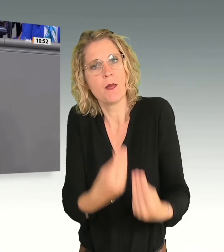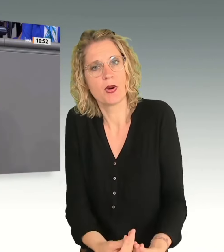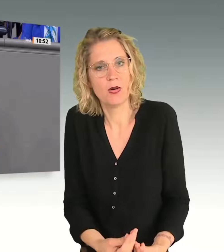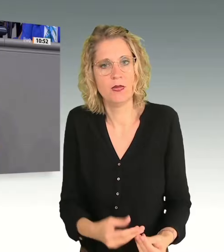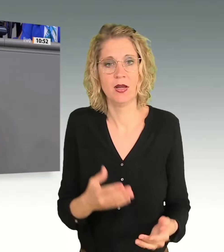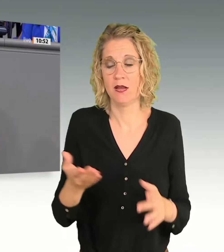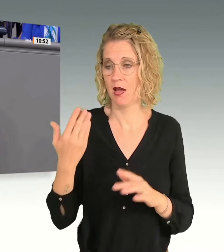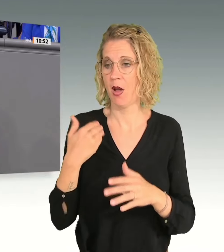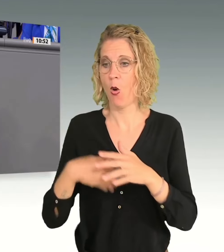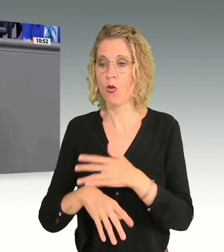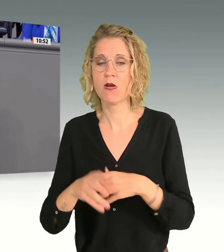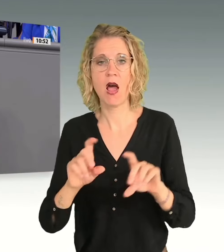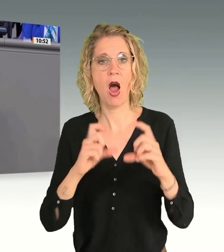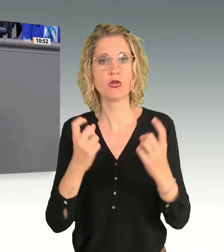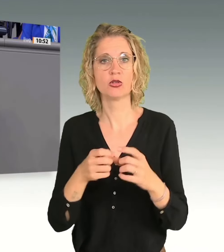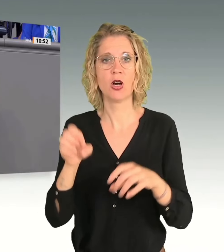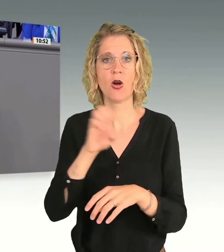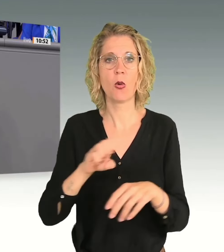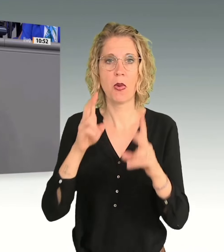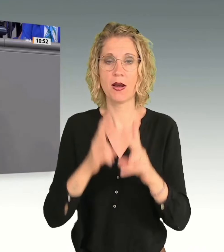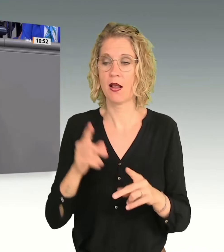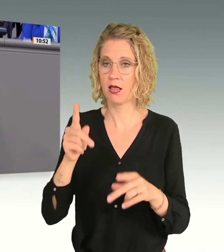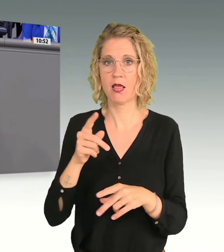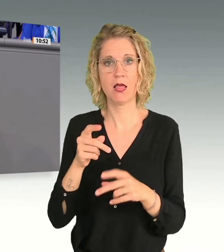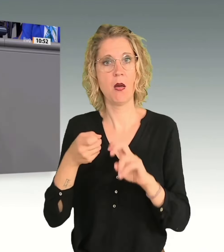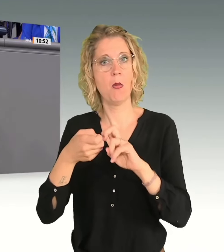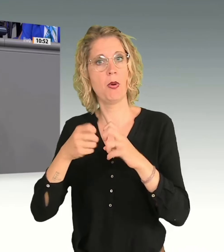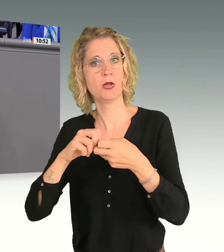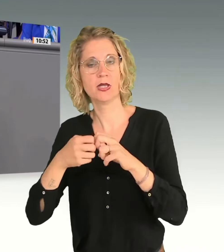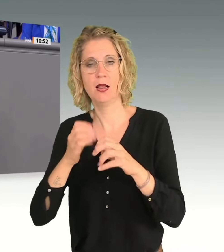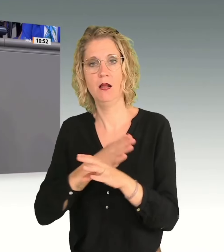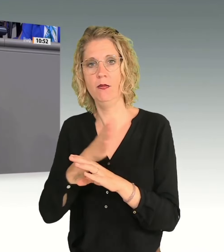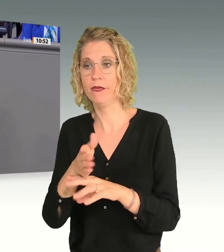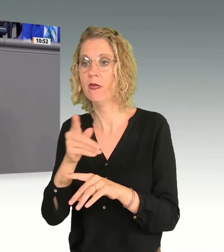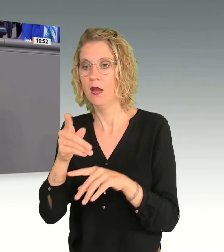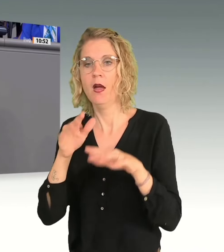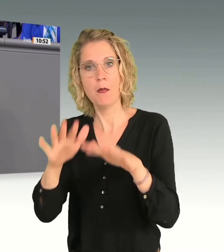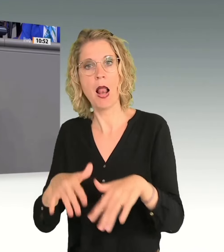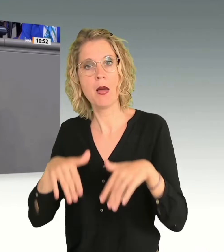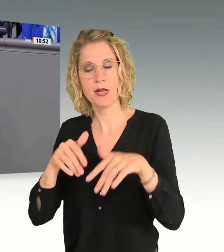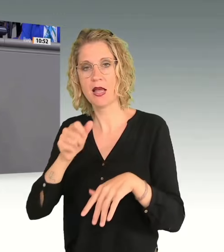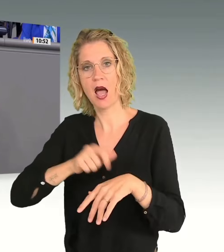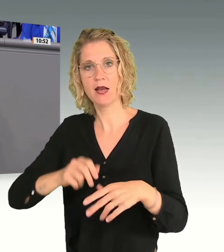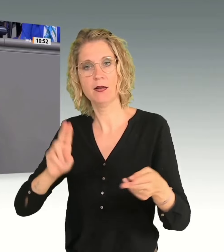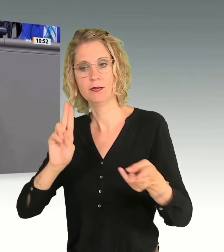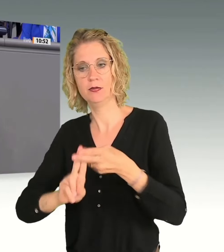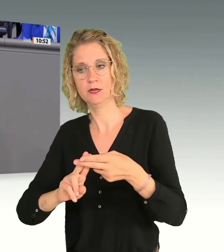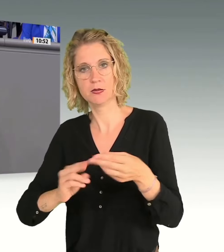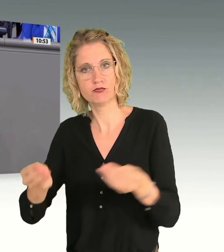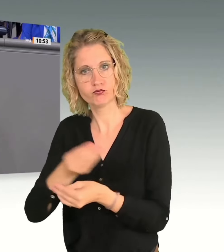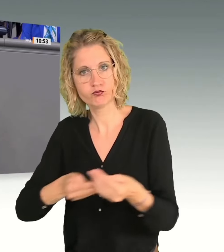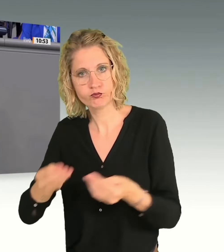Unterausschuss Europarecht in Brüssel waren, haben wir doch mit den Parlamentarierinnen des EU-Parlaments darüber gesprochen.